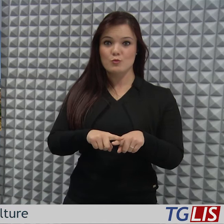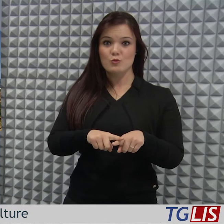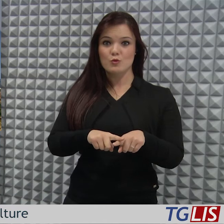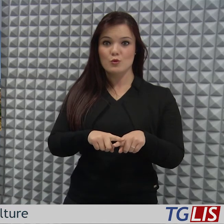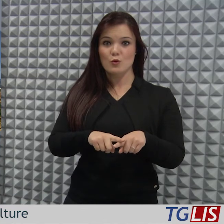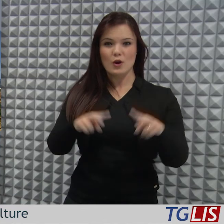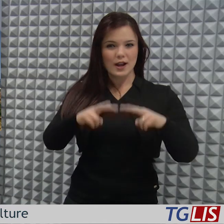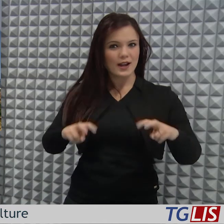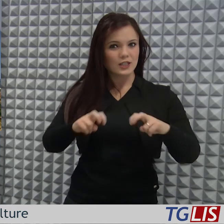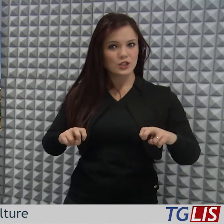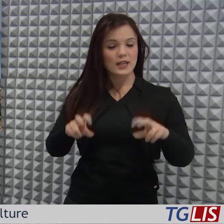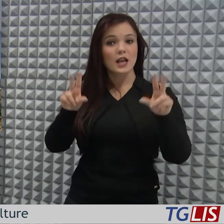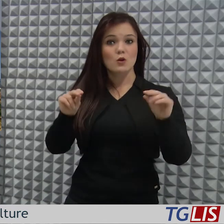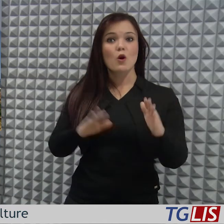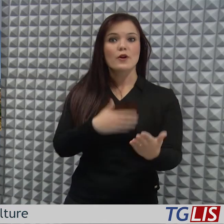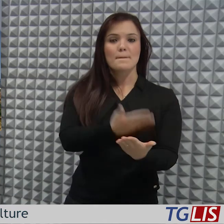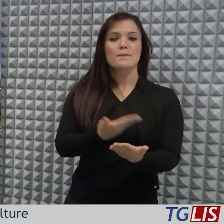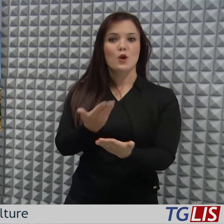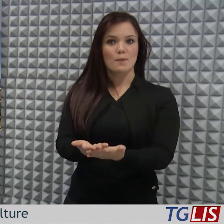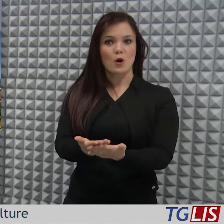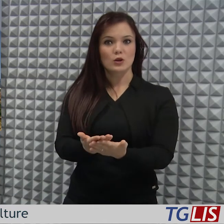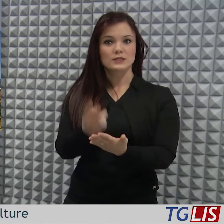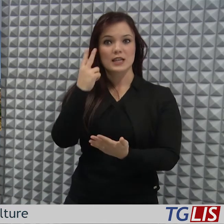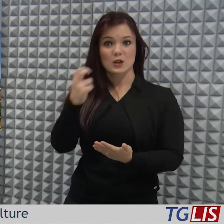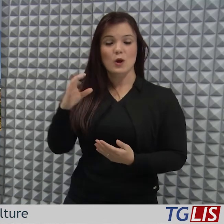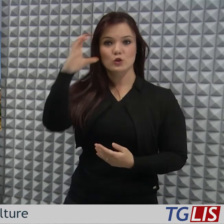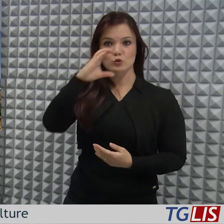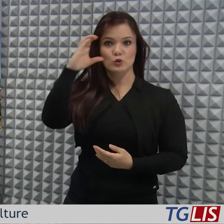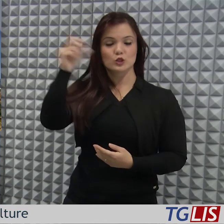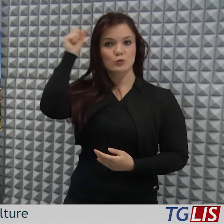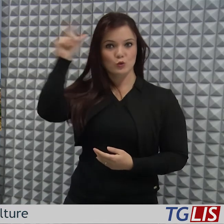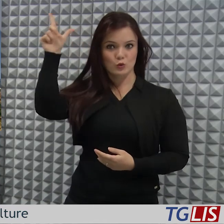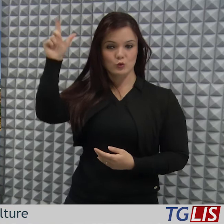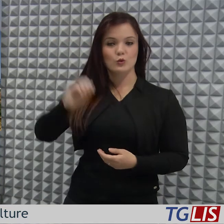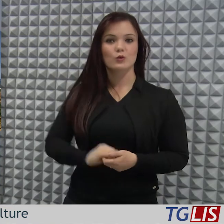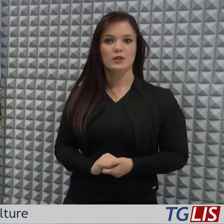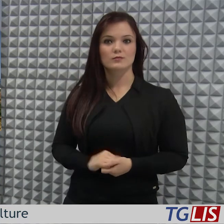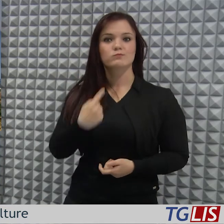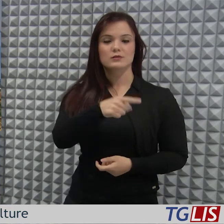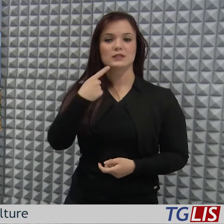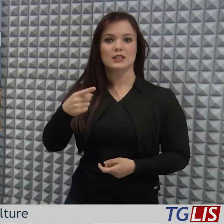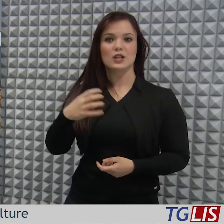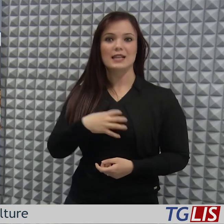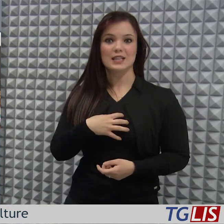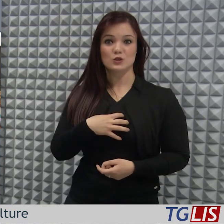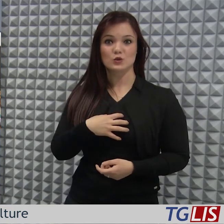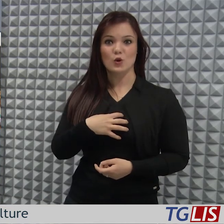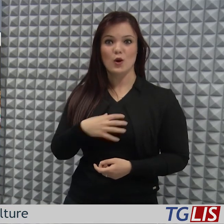ricerca di nuove proposte turistiche e culturali e quanto afferma l'assessore all